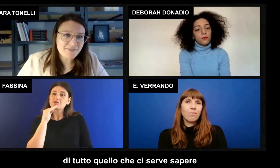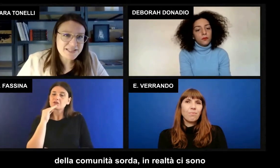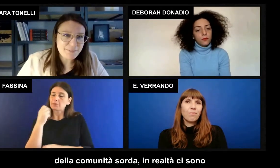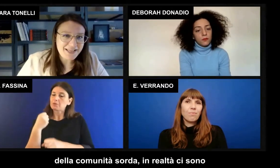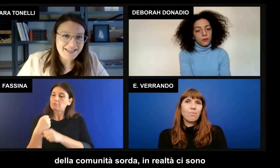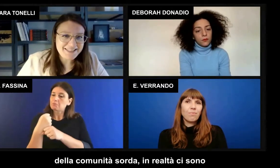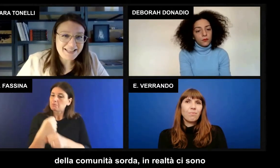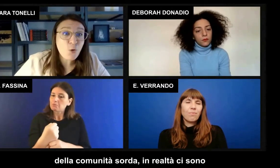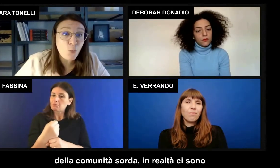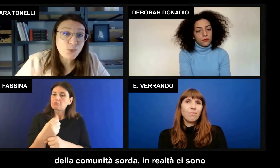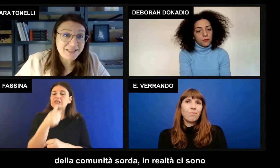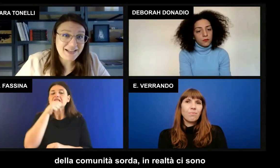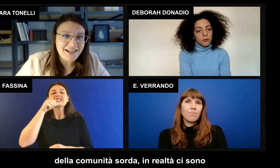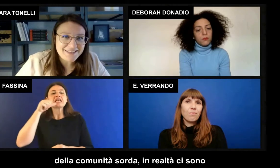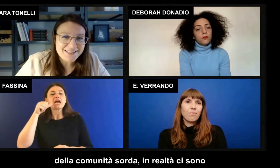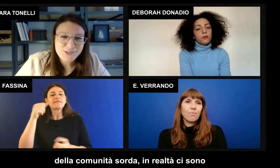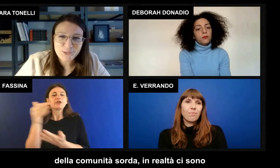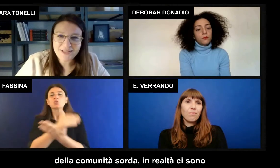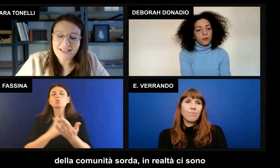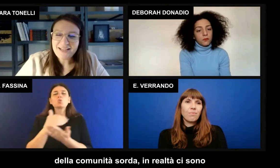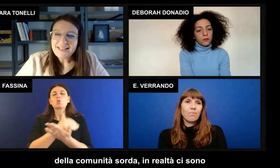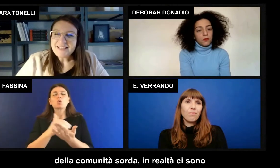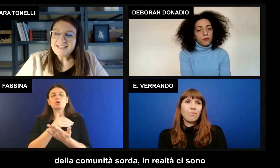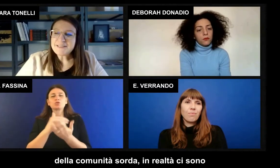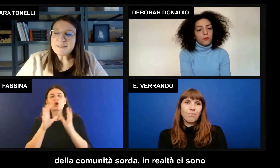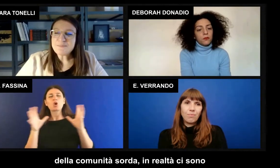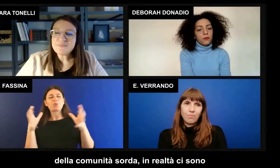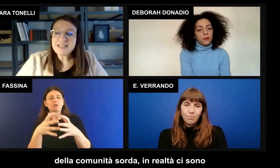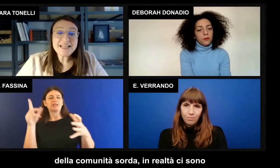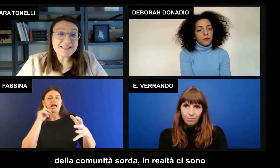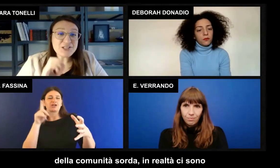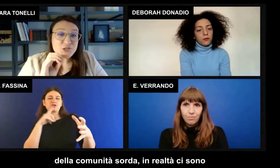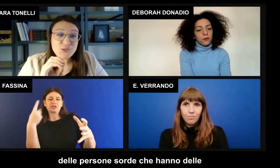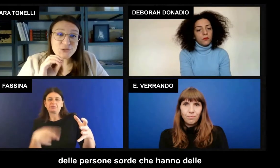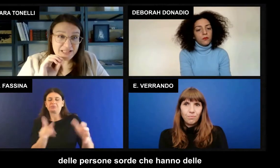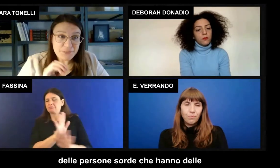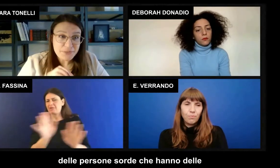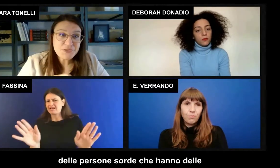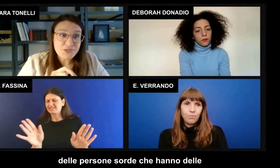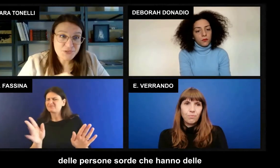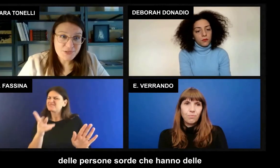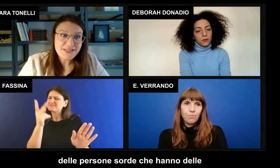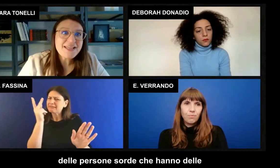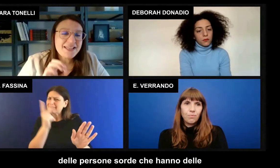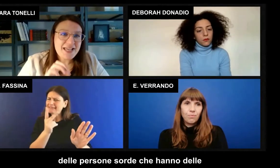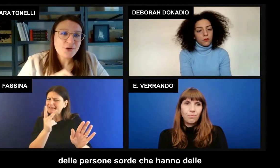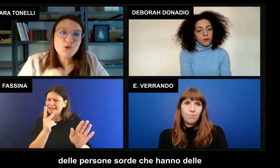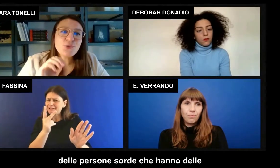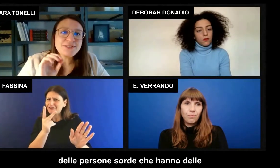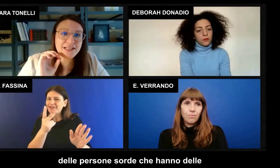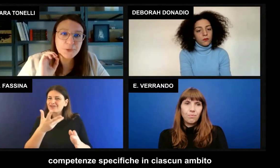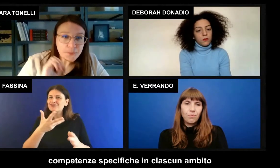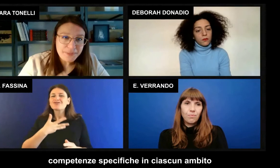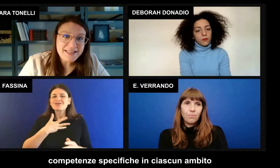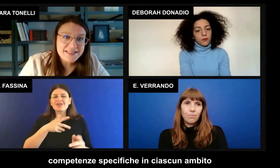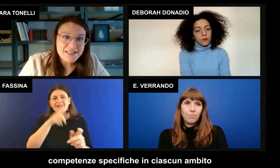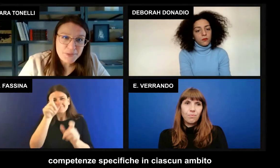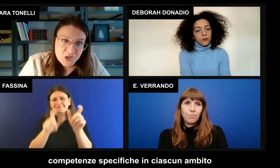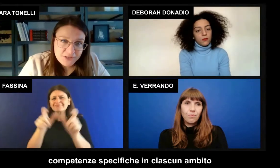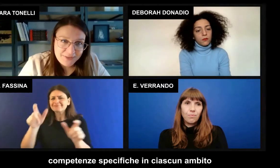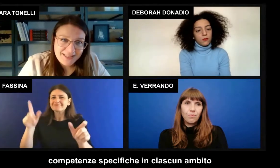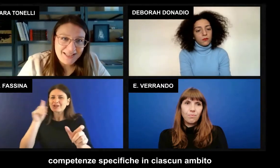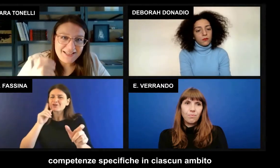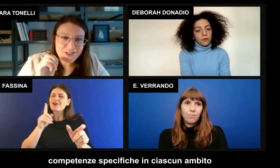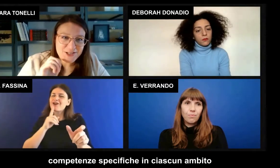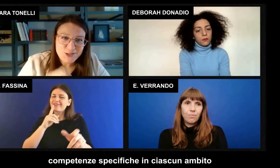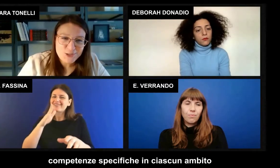quello che ci serve sapere della comunità sorda. In realtà ci sono delle persone sorde che hanno delle competenze